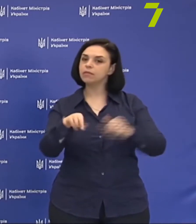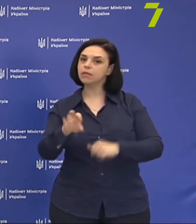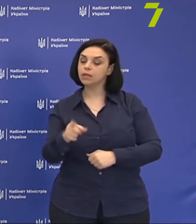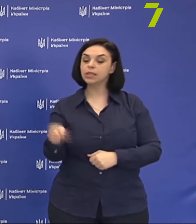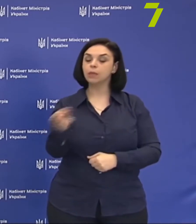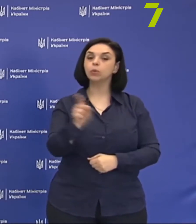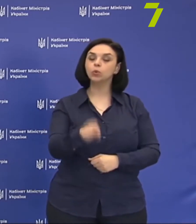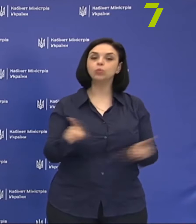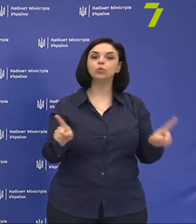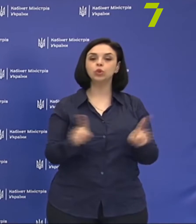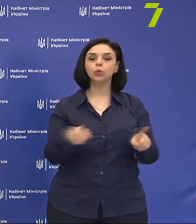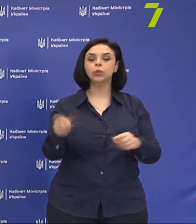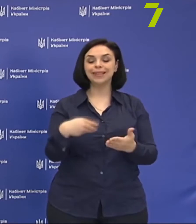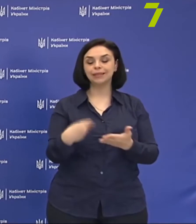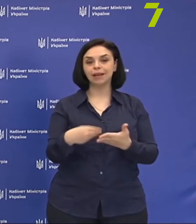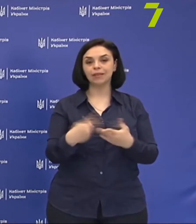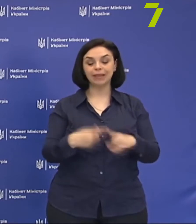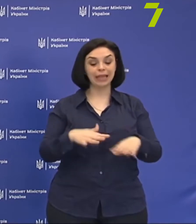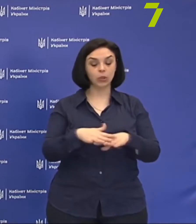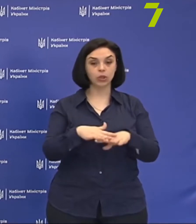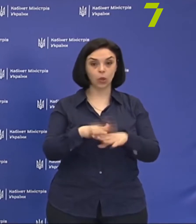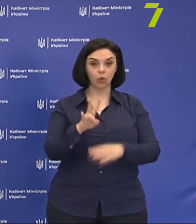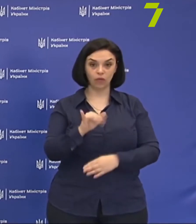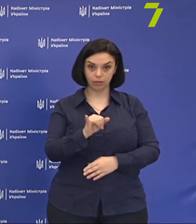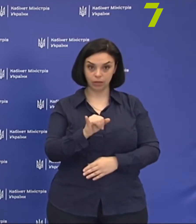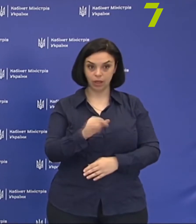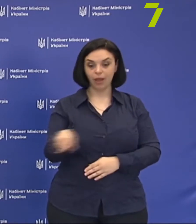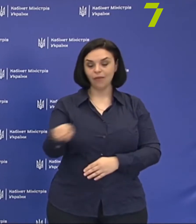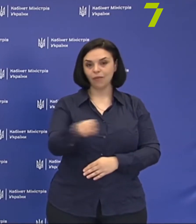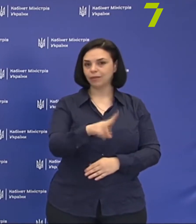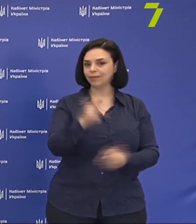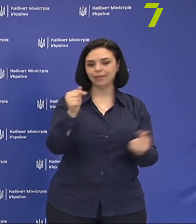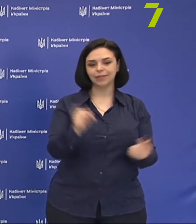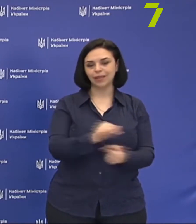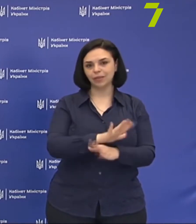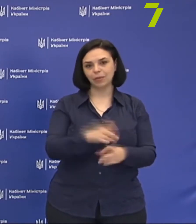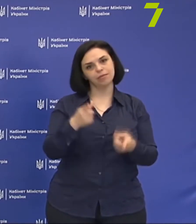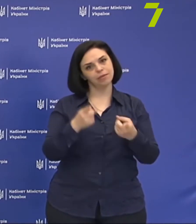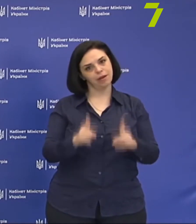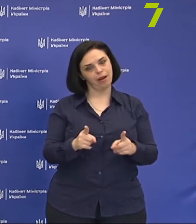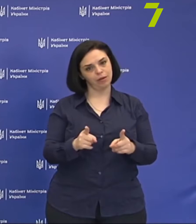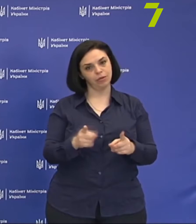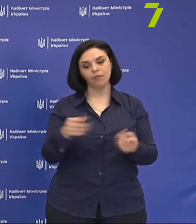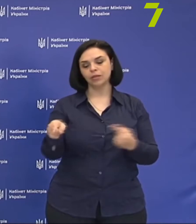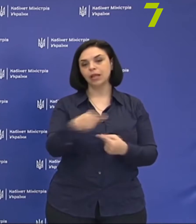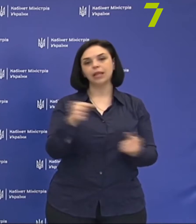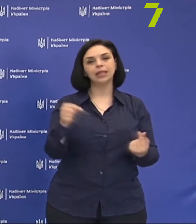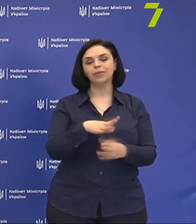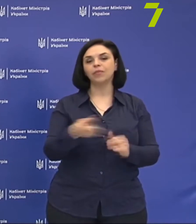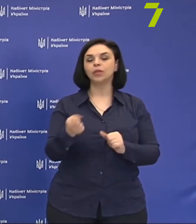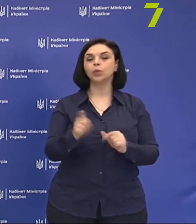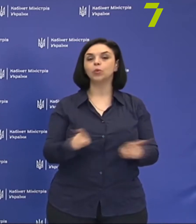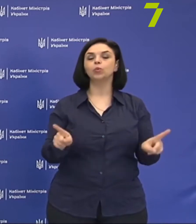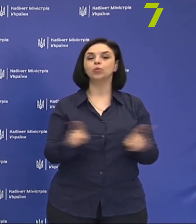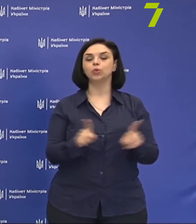Саме тому, що ті тарифи, які розраховані, вони не відповідають реаліям. Вони не відповідають тому,